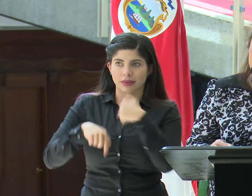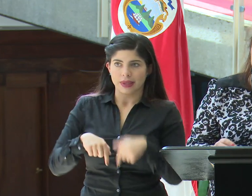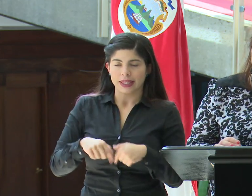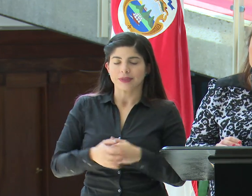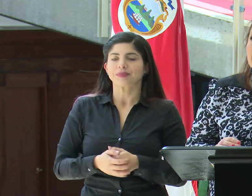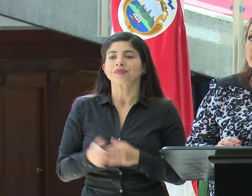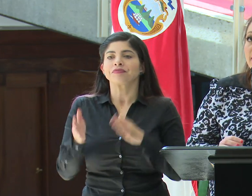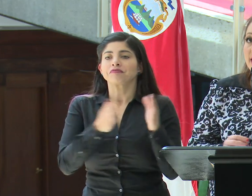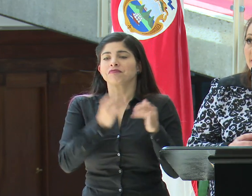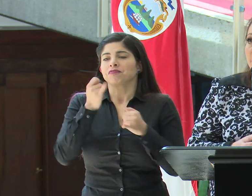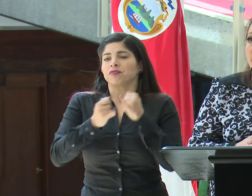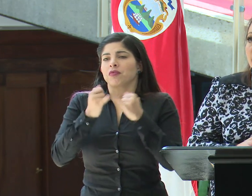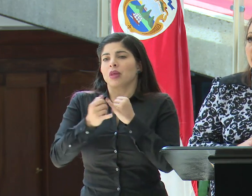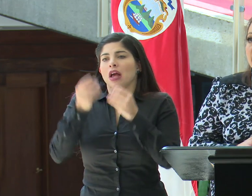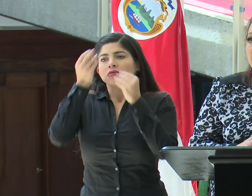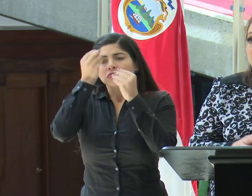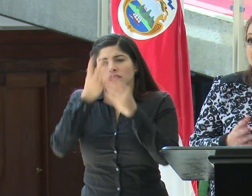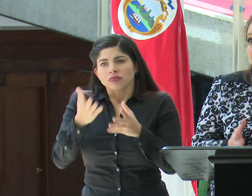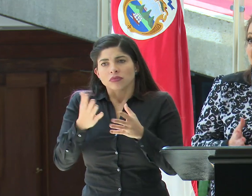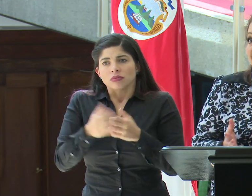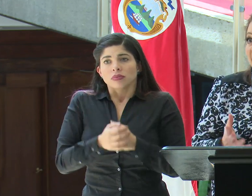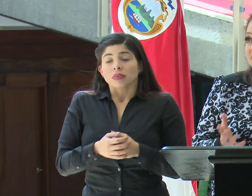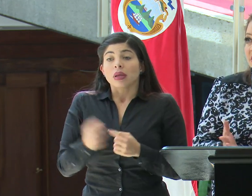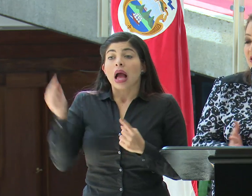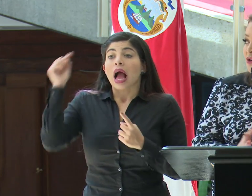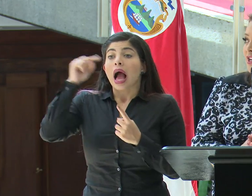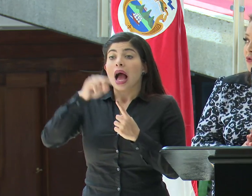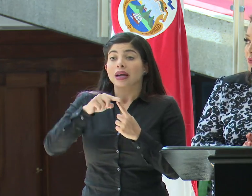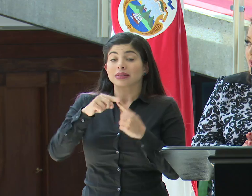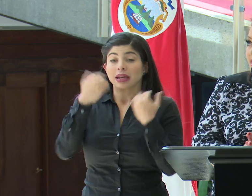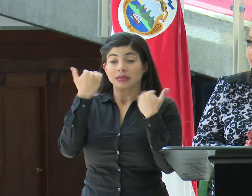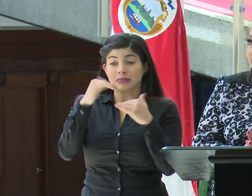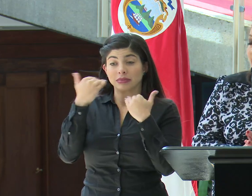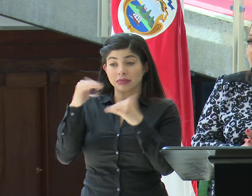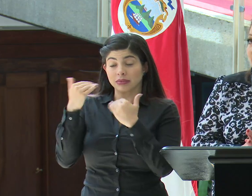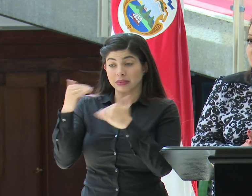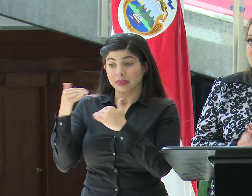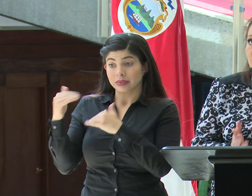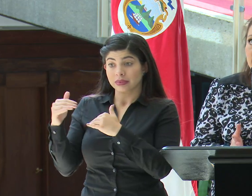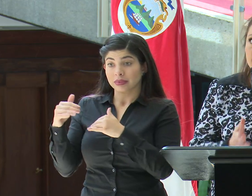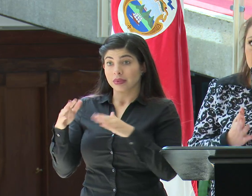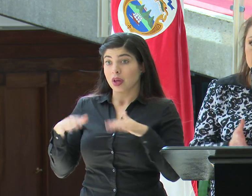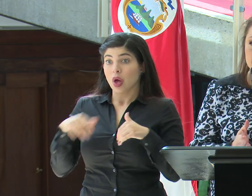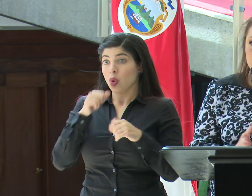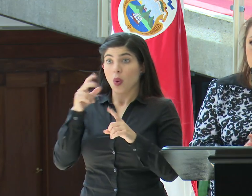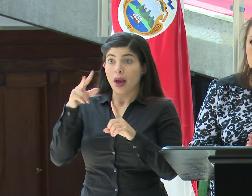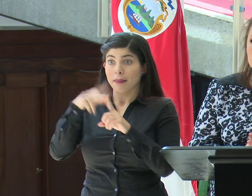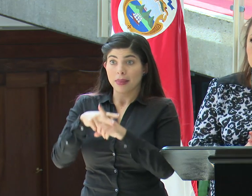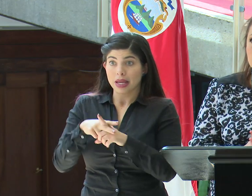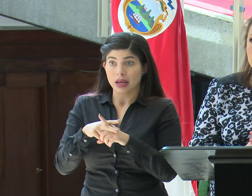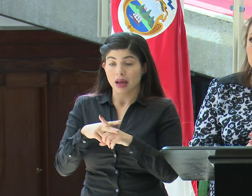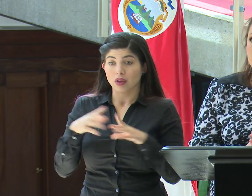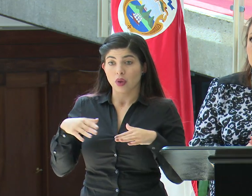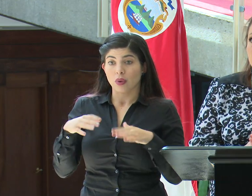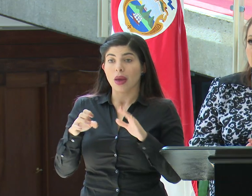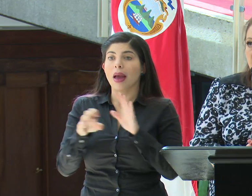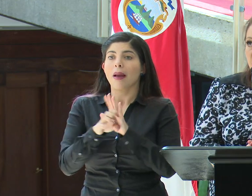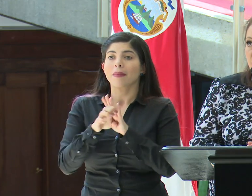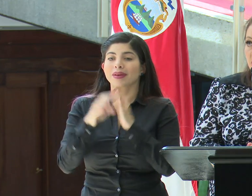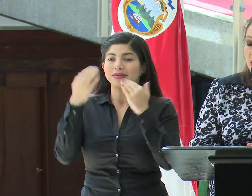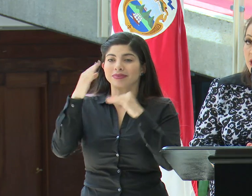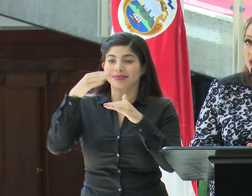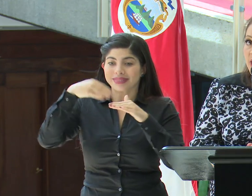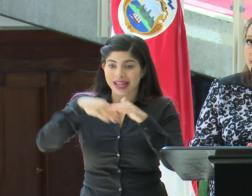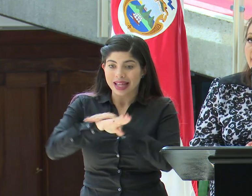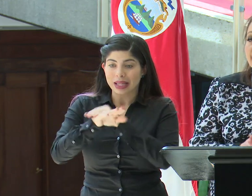Finalmente, comunicar que hasta que estas restricciones no empiecen a funcionar, precisamente la que restringe el